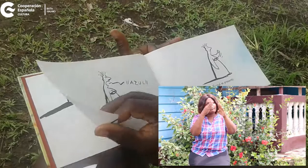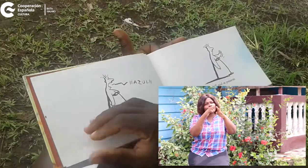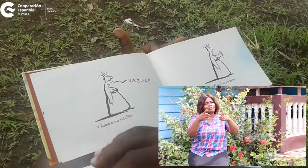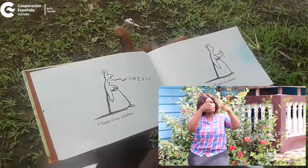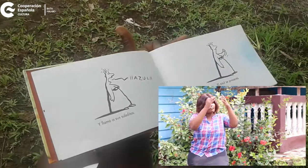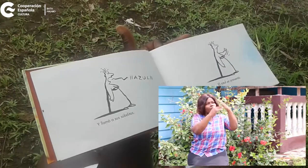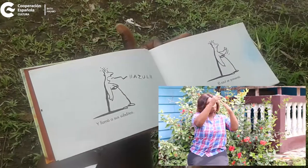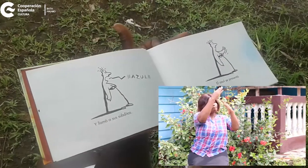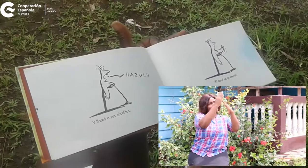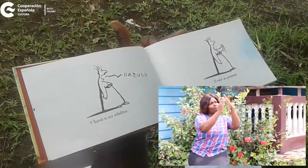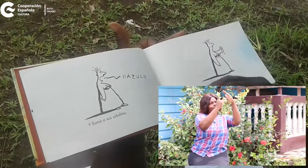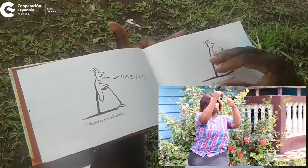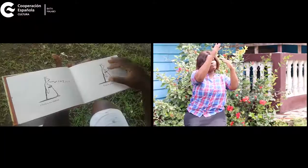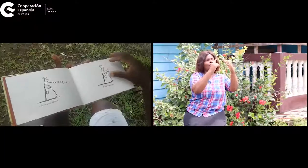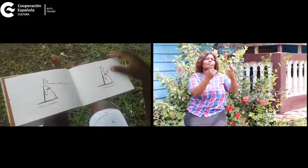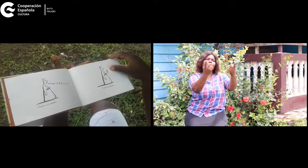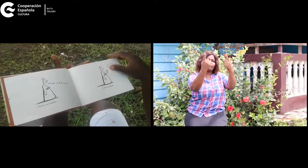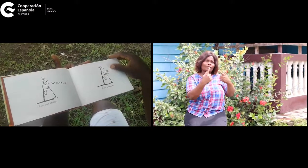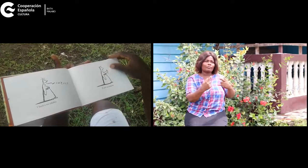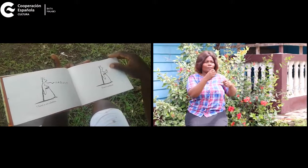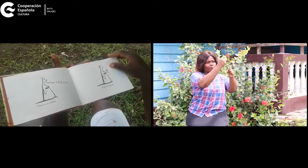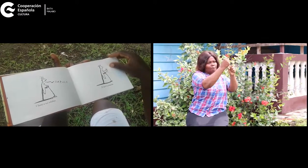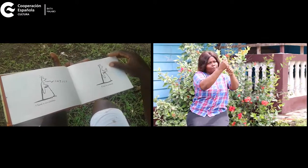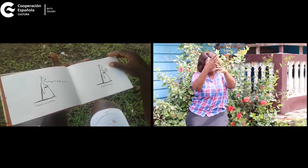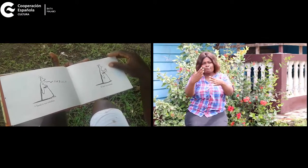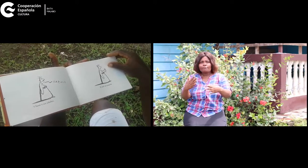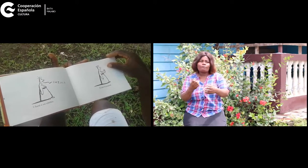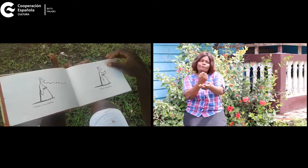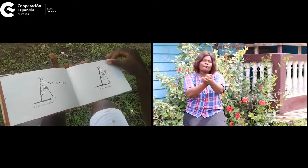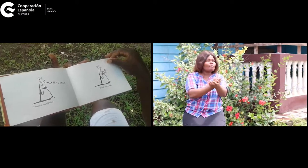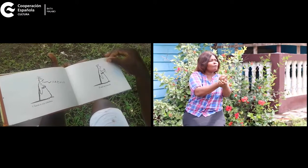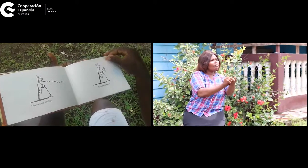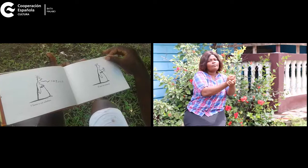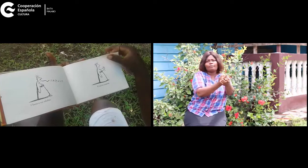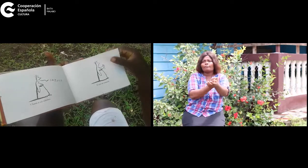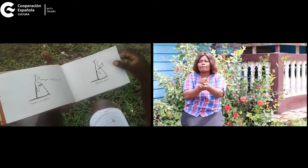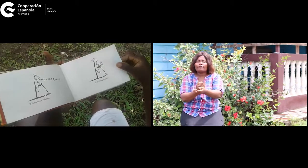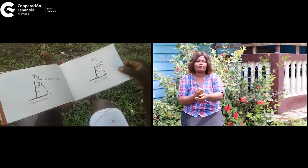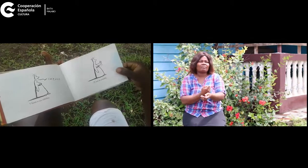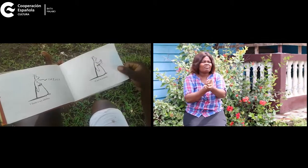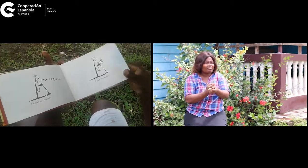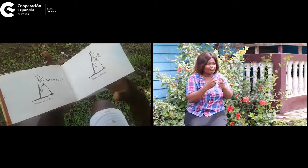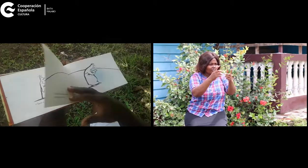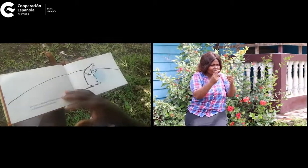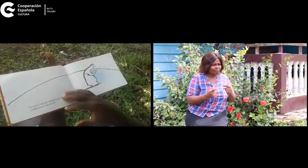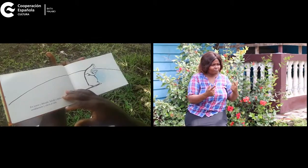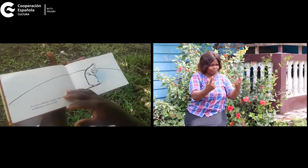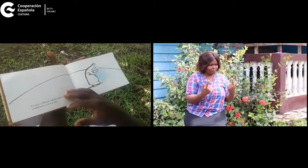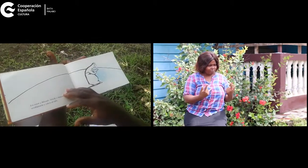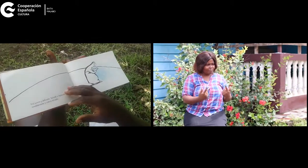y llamó a sus súbditos. ¡Azul! El azul se presentó.